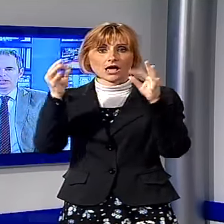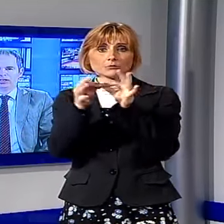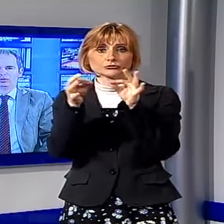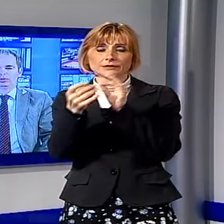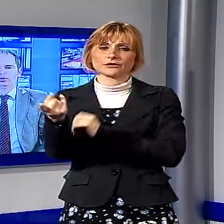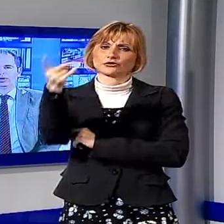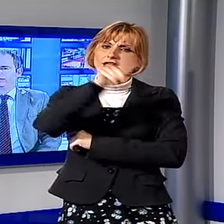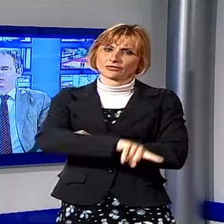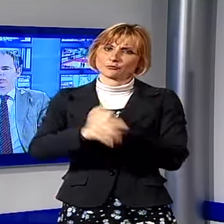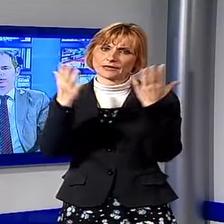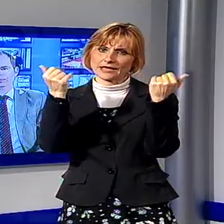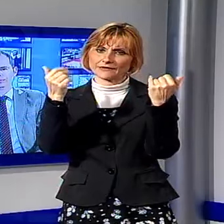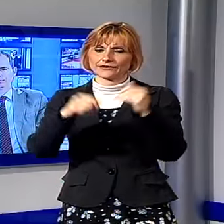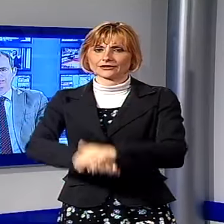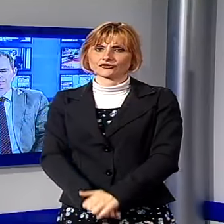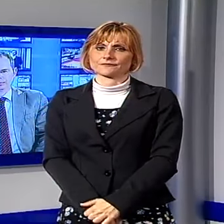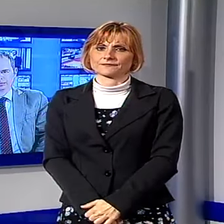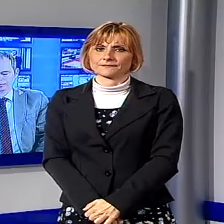pubblicità e subito dopo arriva lo sport.